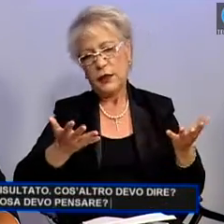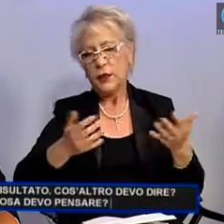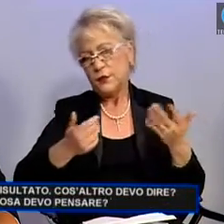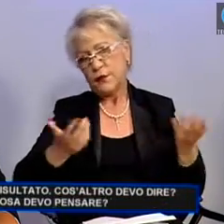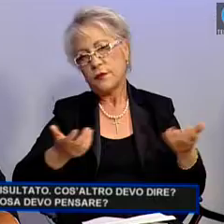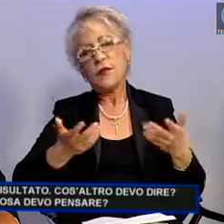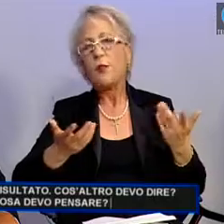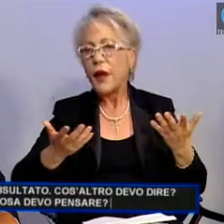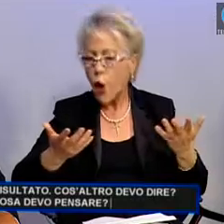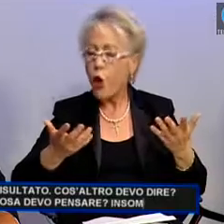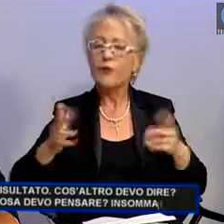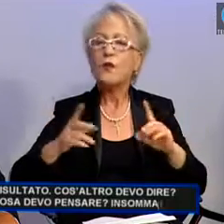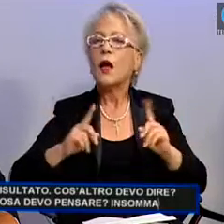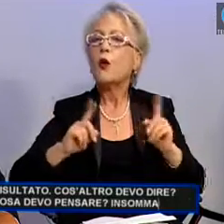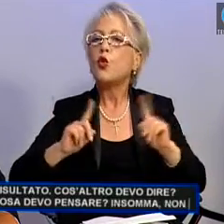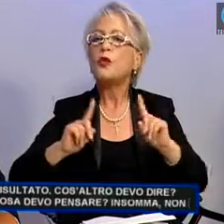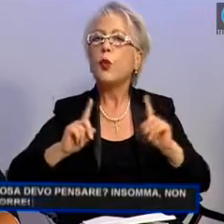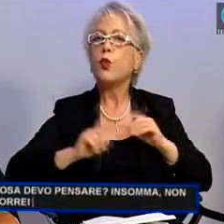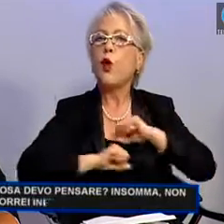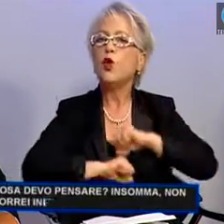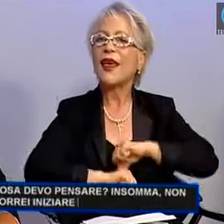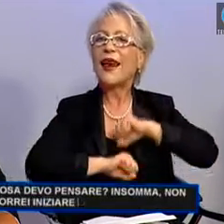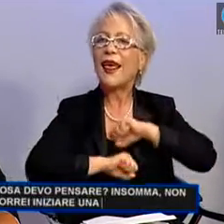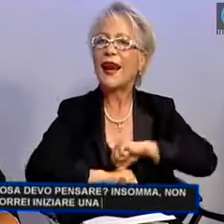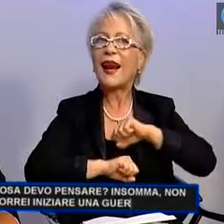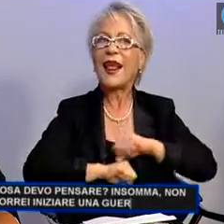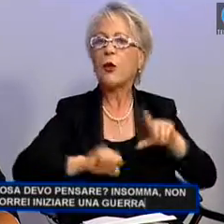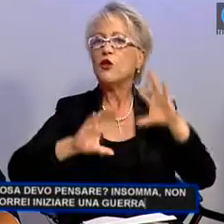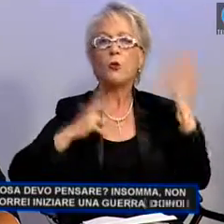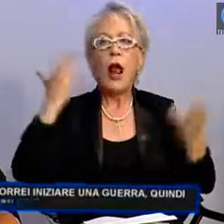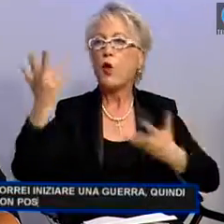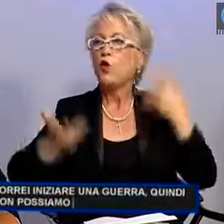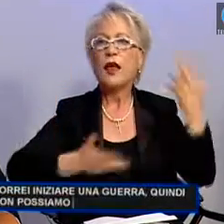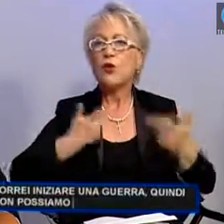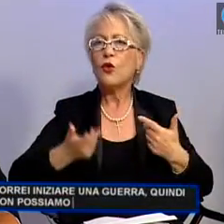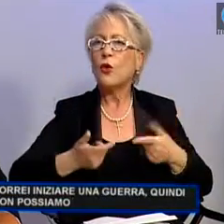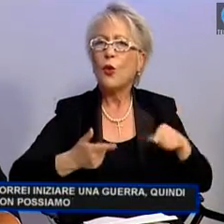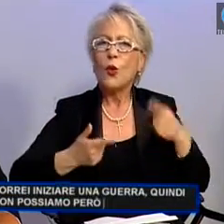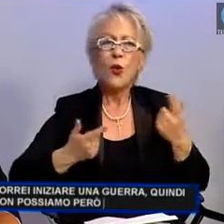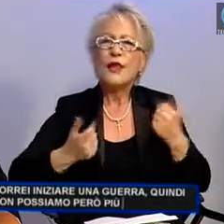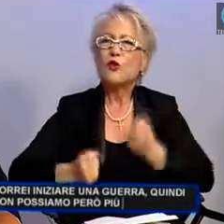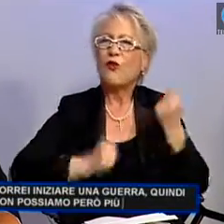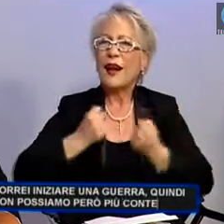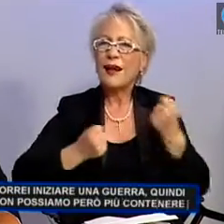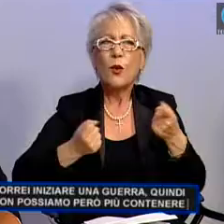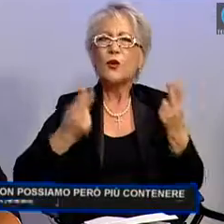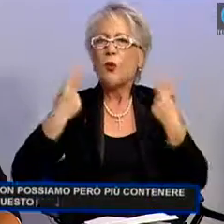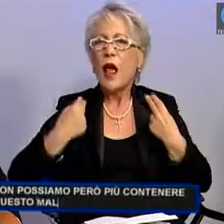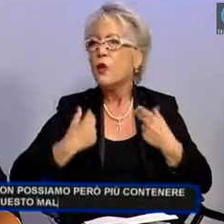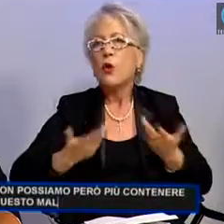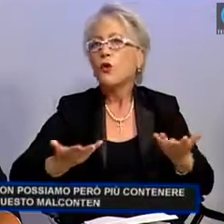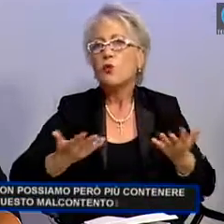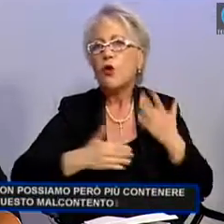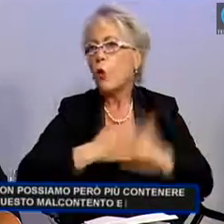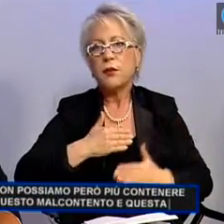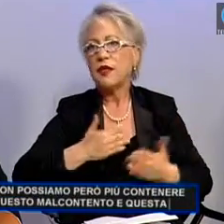Non vorrei iniziare una guerra. Quindi non possiamo però più contenere questo malcontento e questa